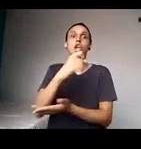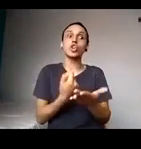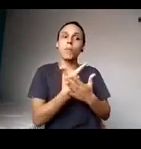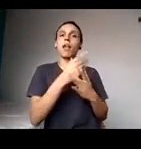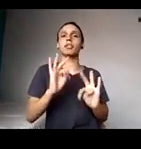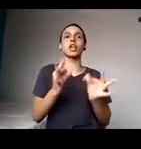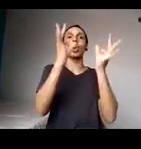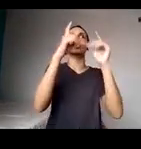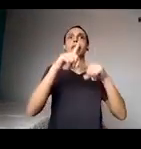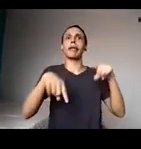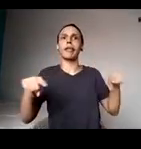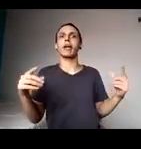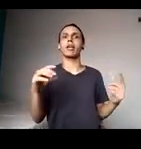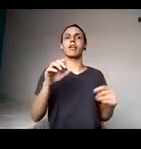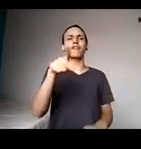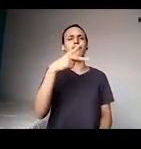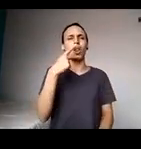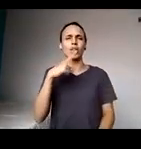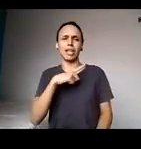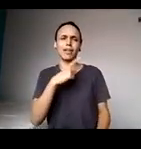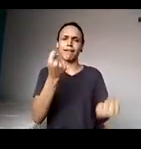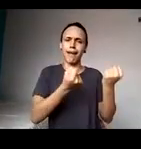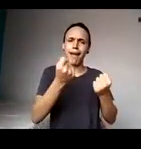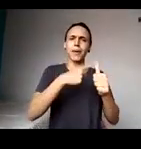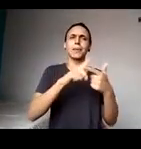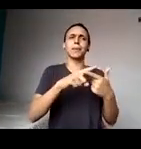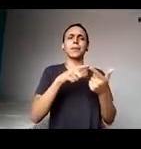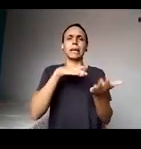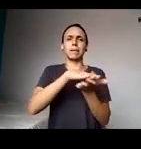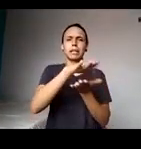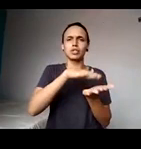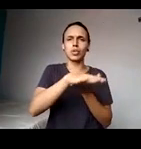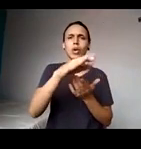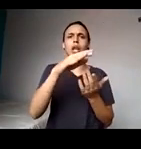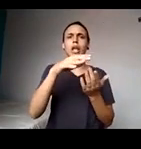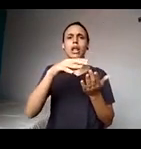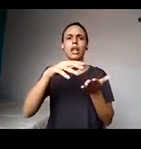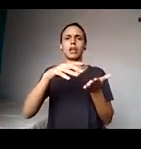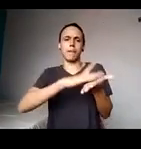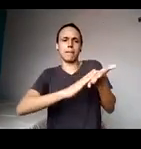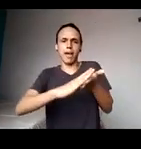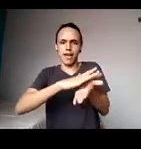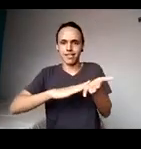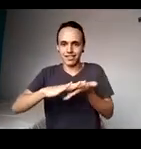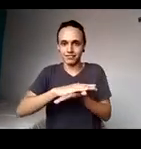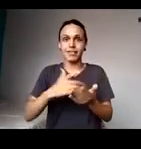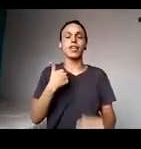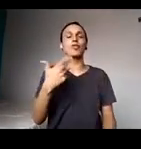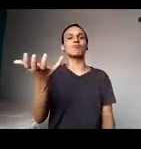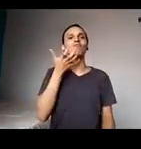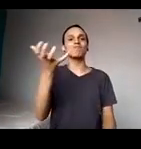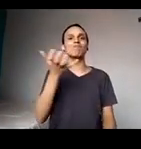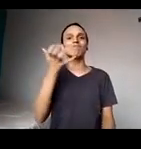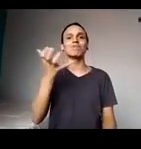impressoras, você falou que comprou uma impressora a Braille para o setor, meu sonho de consumo agora é uma impressora